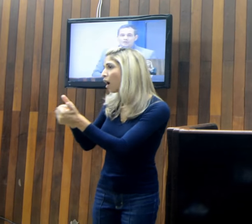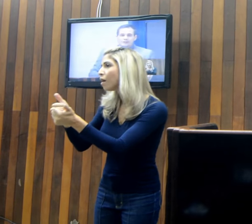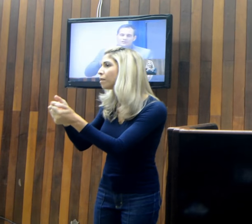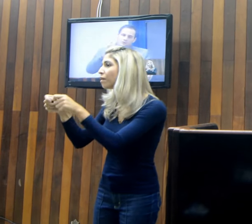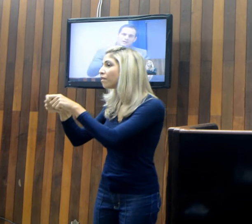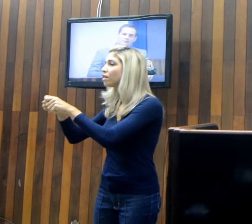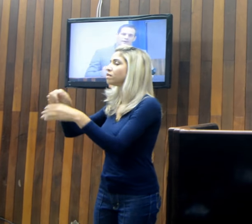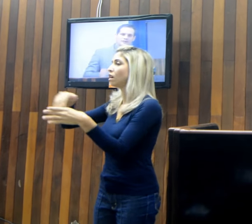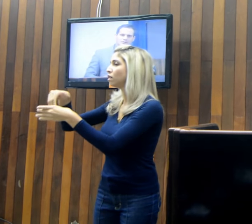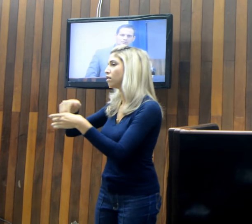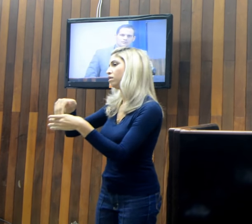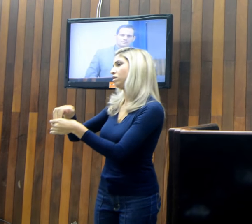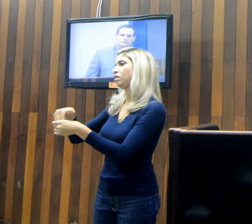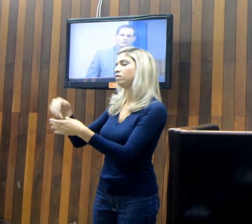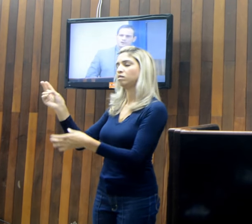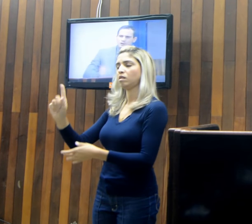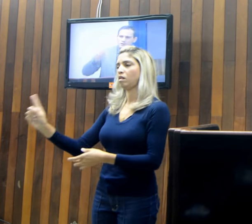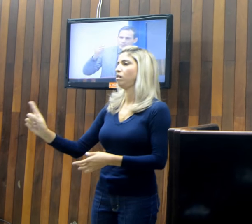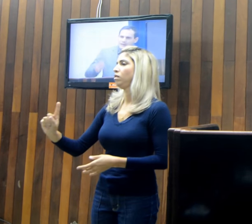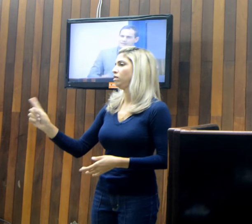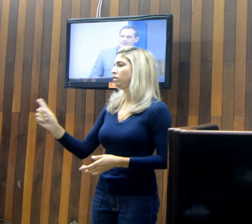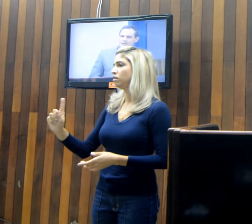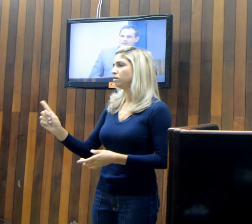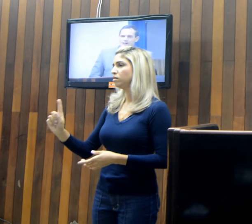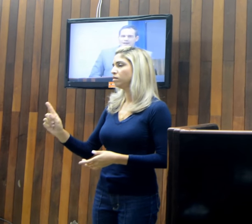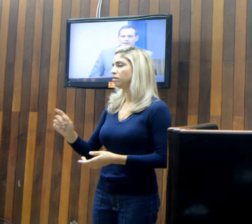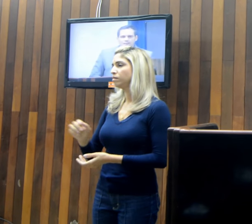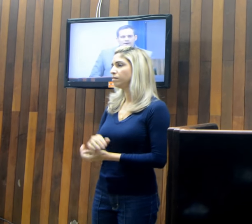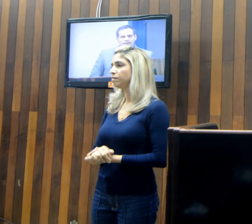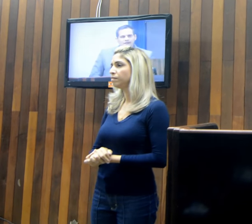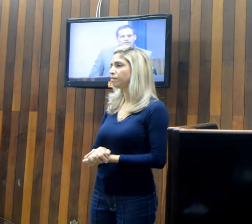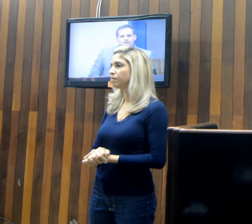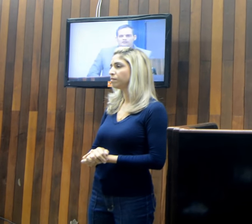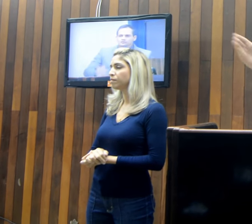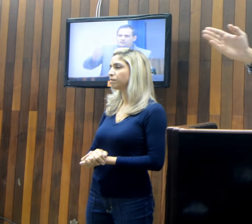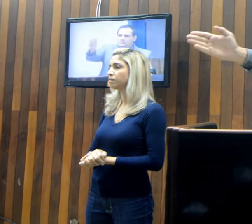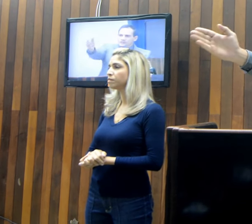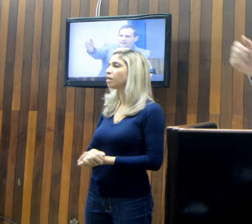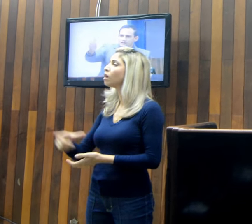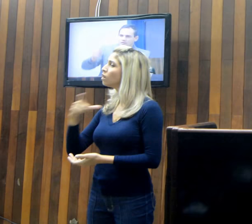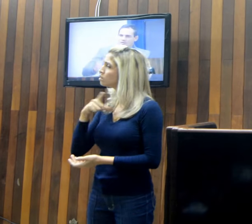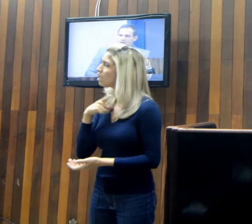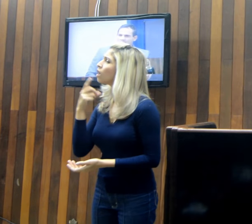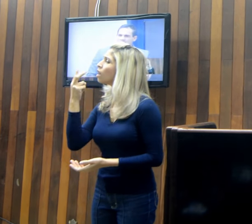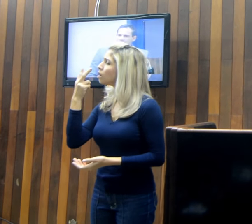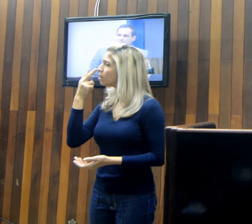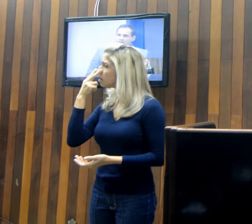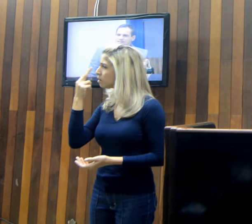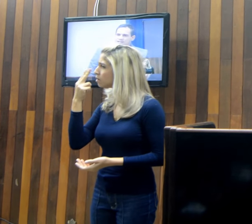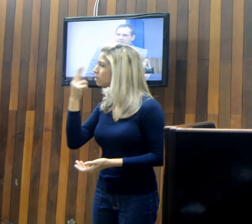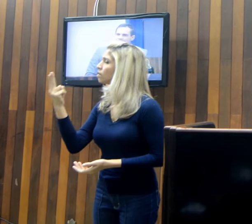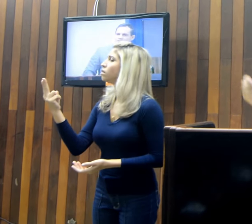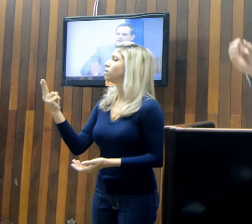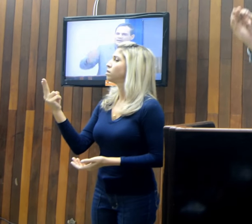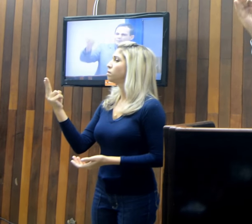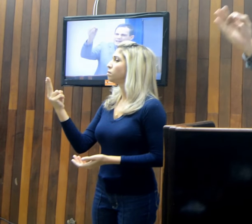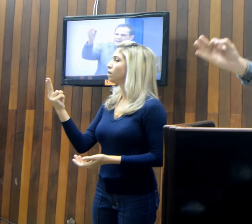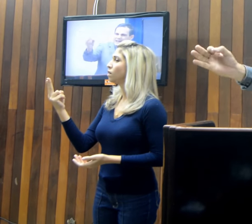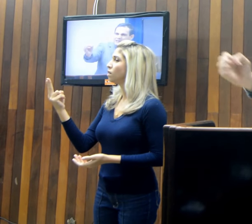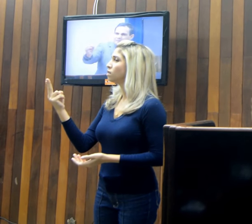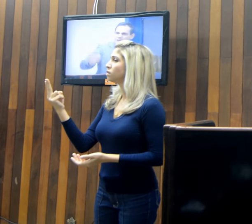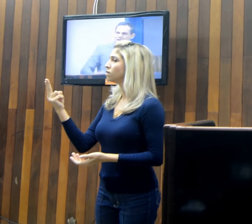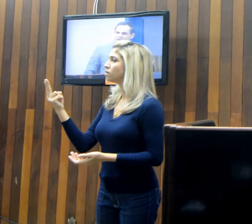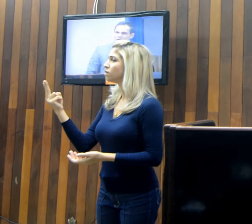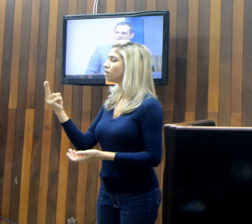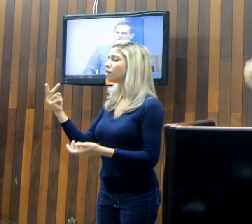para a sua campanha, não. Estou acompanhando aqui a campanha do nosso vereador Rafael Peçanha, uma campanha